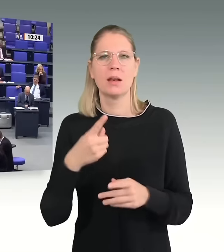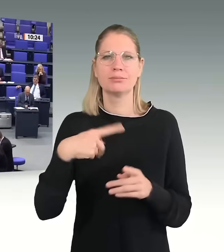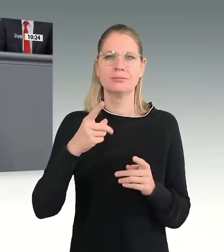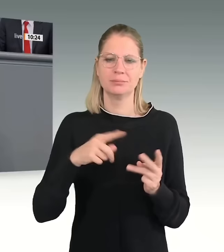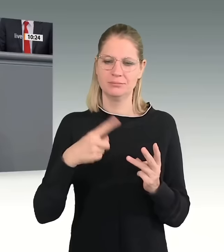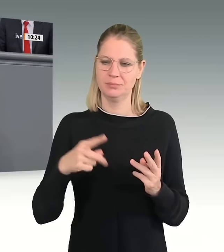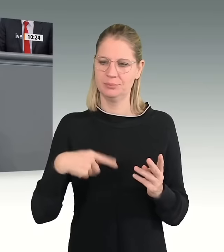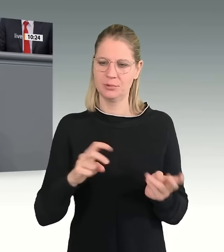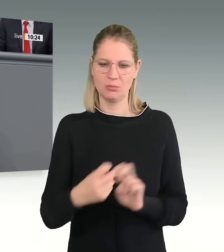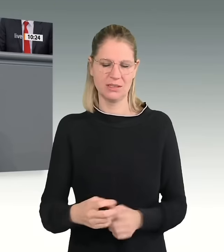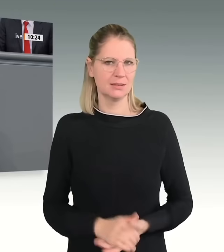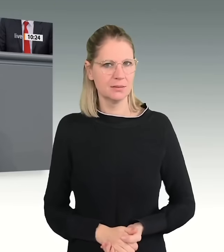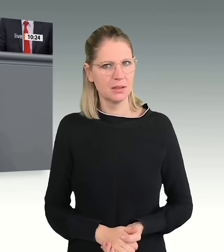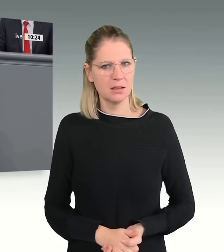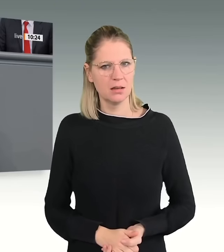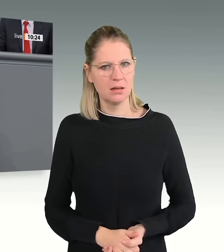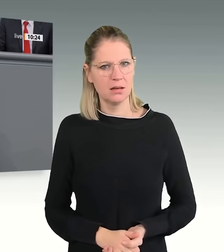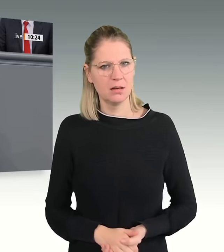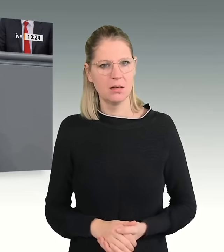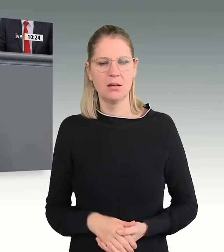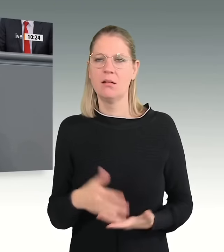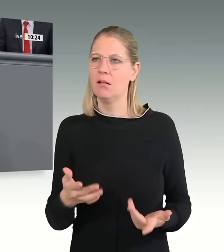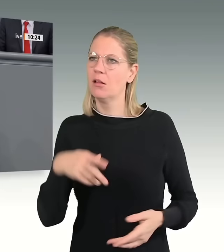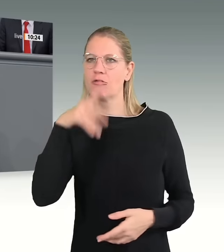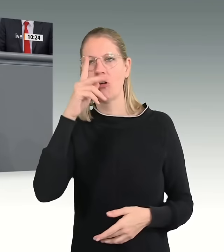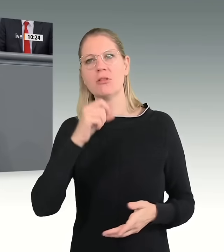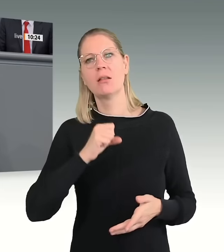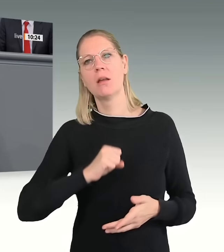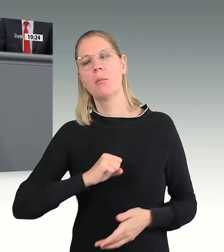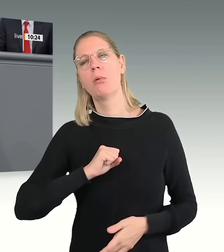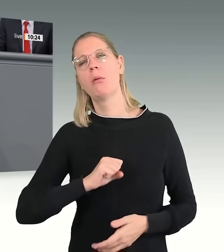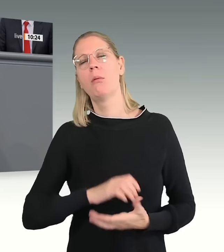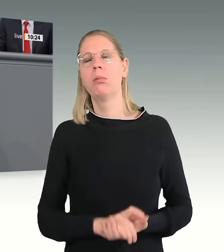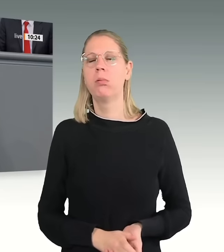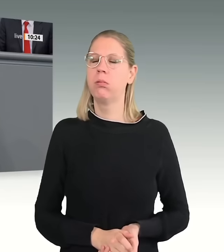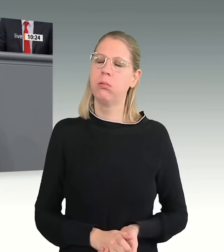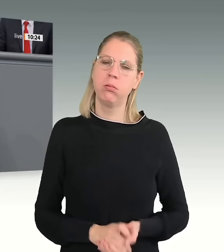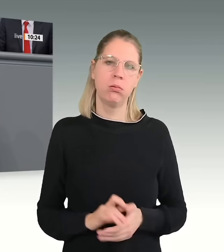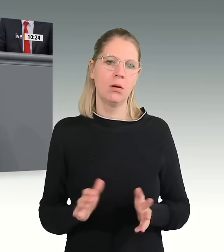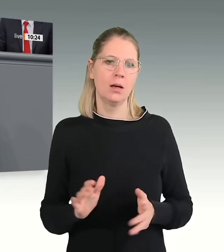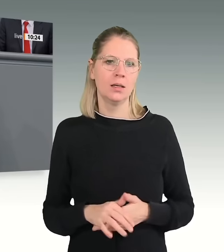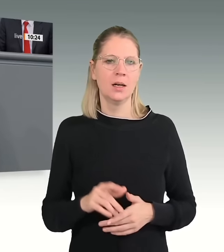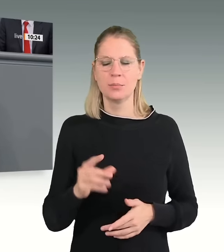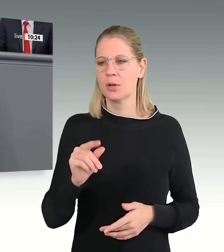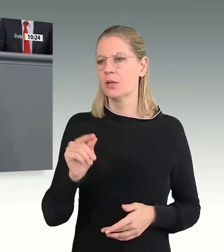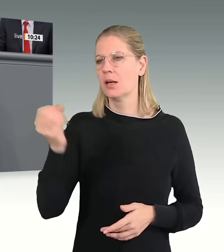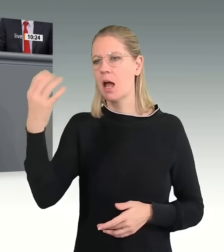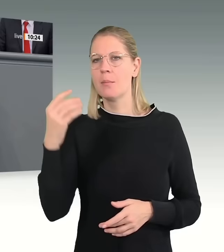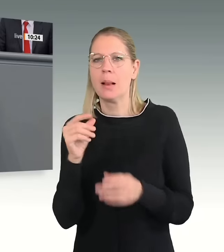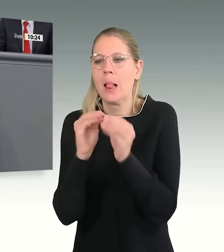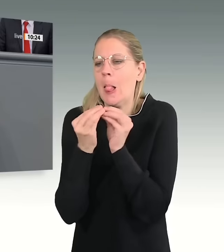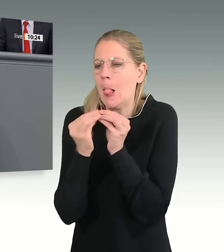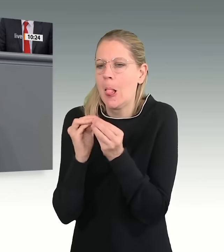Das Deutschland-Tempo. Meine sehr verehrten Damen und Herren, statt dieses Klein-Klein der Ampel statt großer